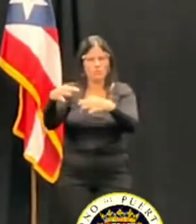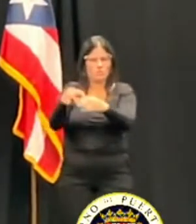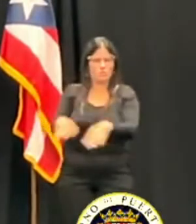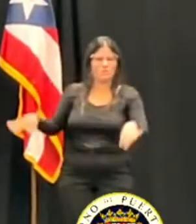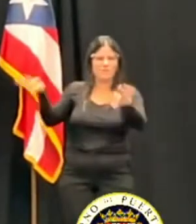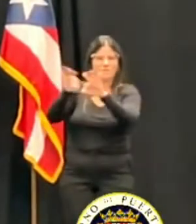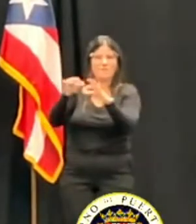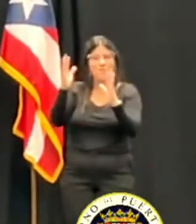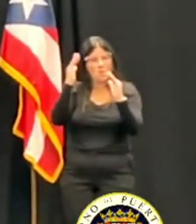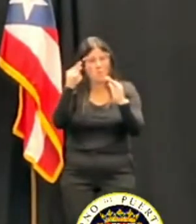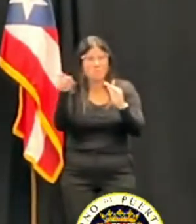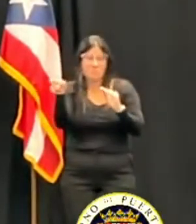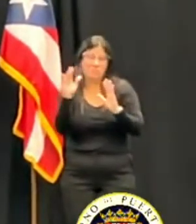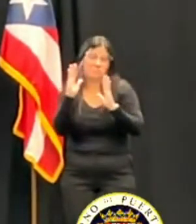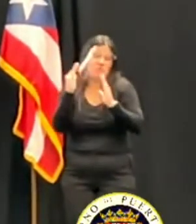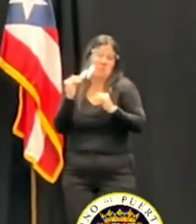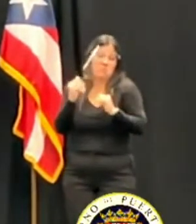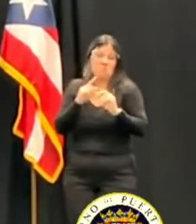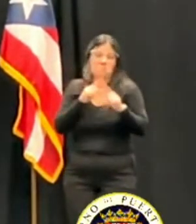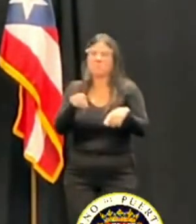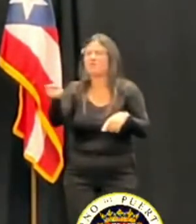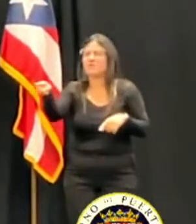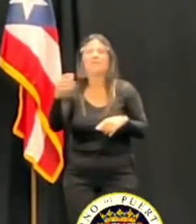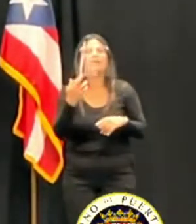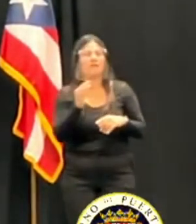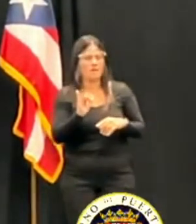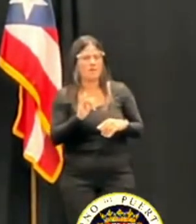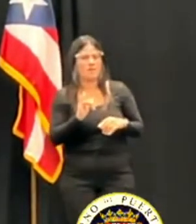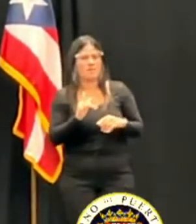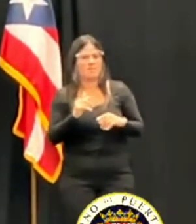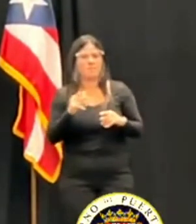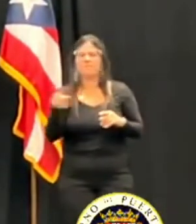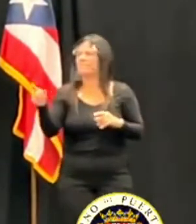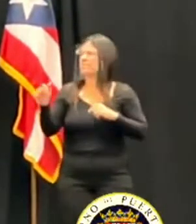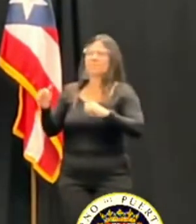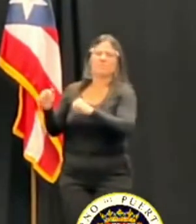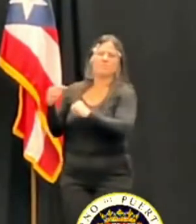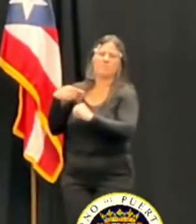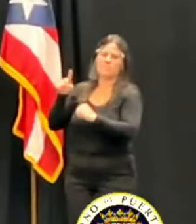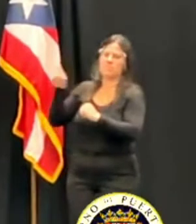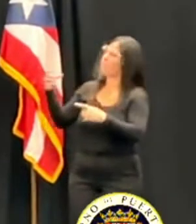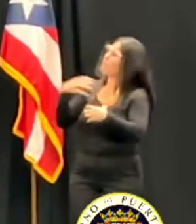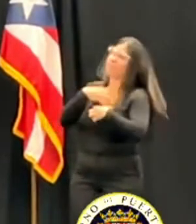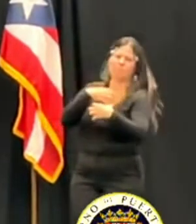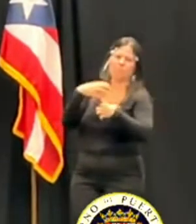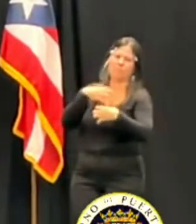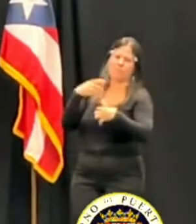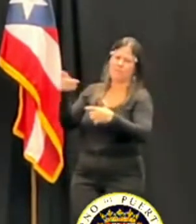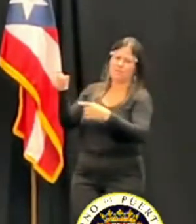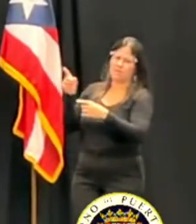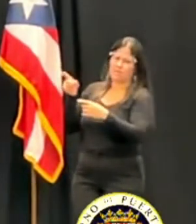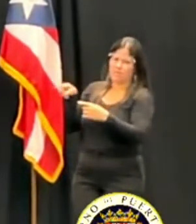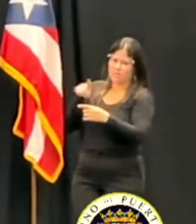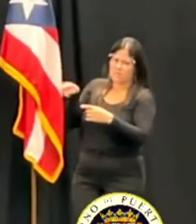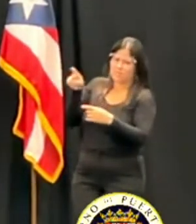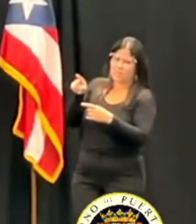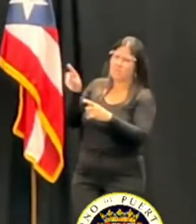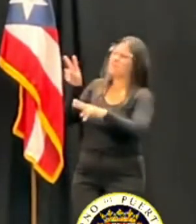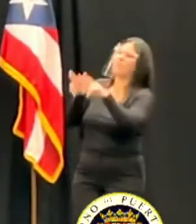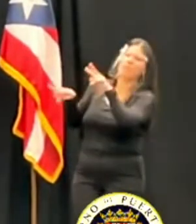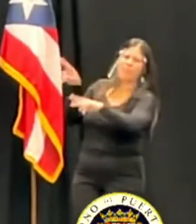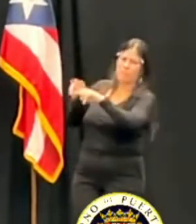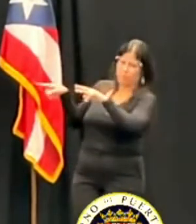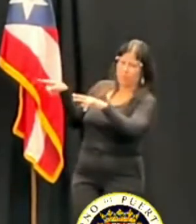pregunta. Hay veces que ustedes, cuando están haciendo la auditoría y terminan, pues